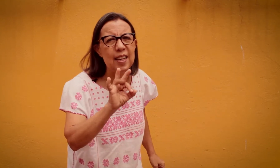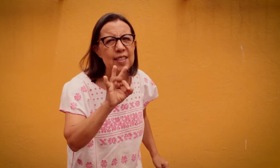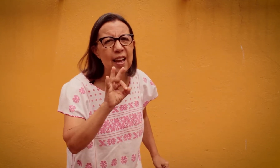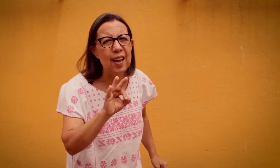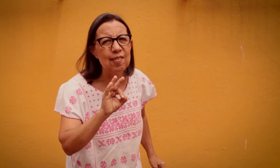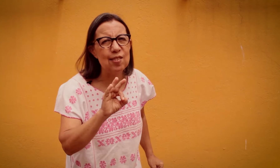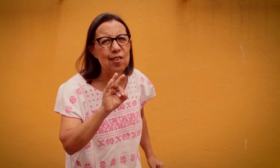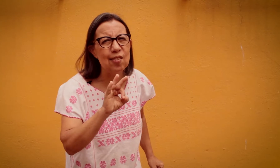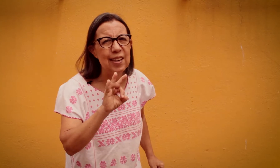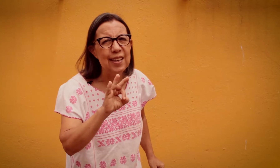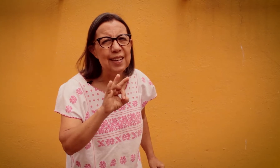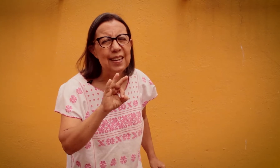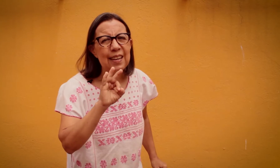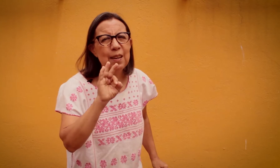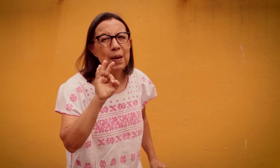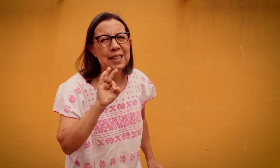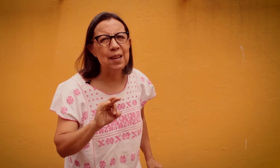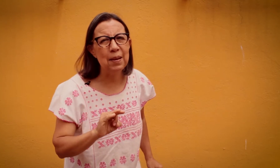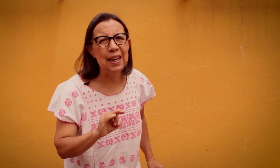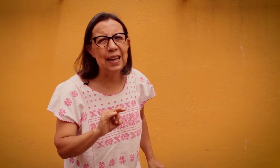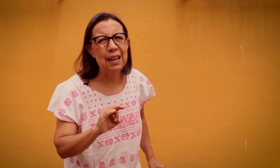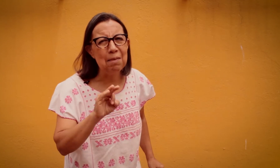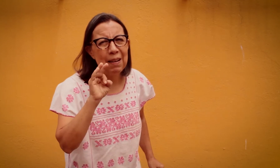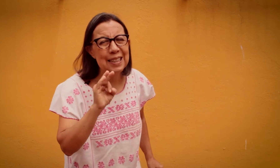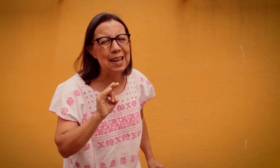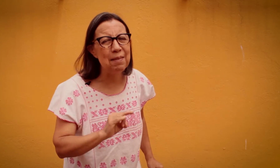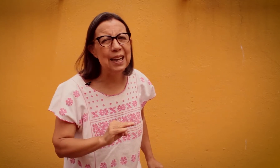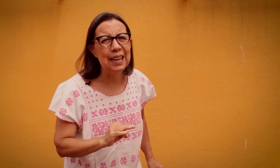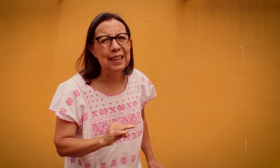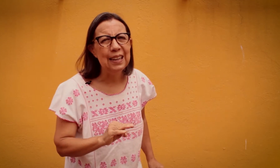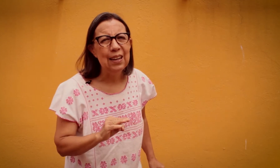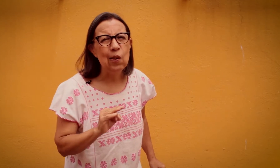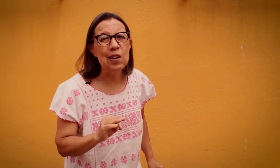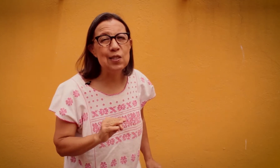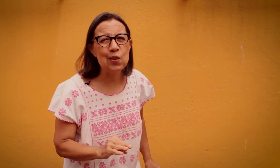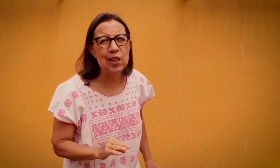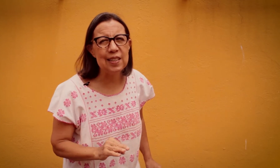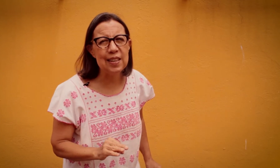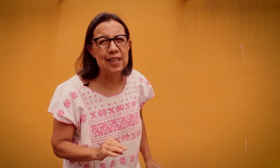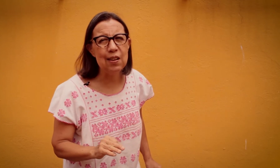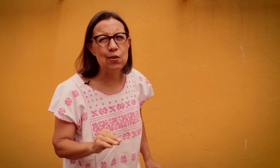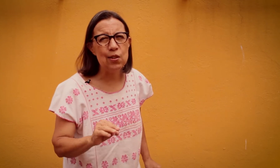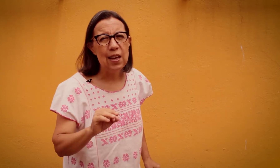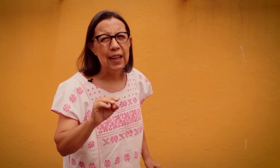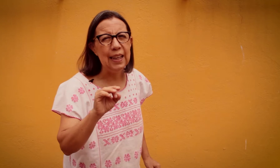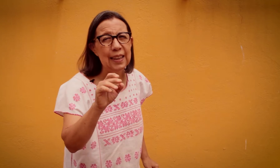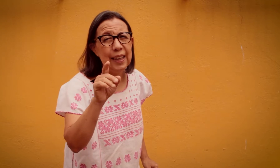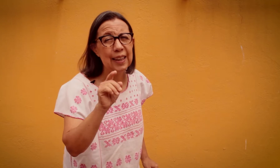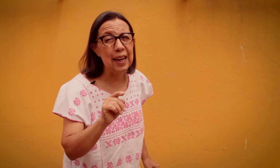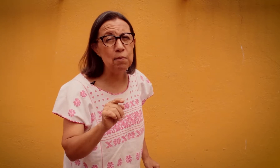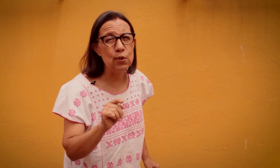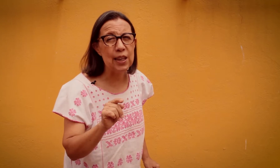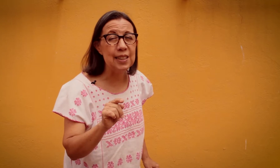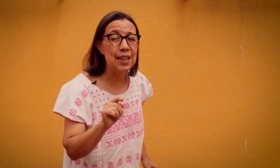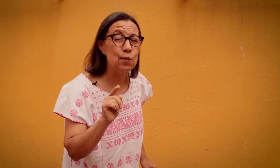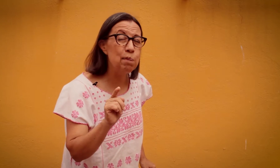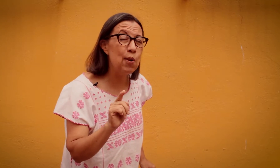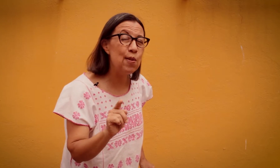deseos hoy. Y vas a ver, vas a ver, con esos tres deseos intentaremos que seas un poco